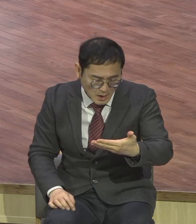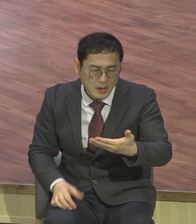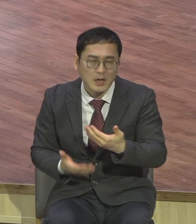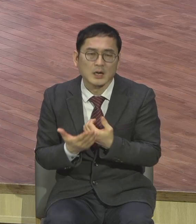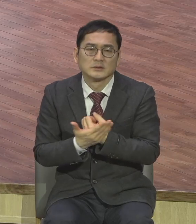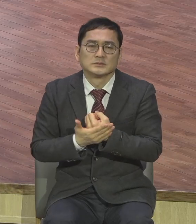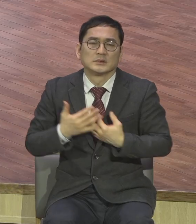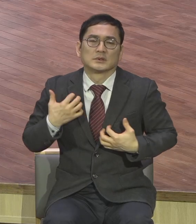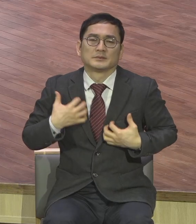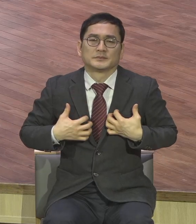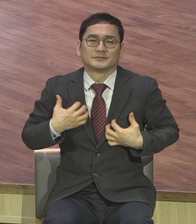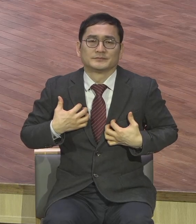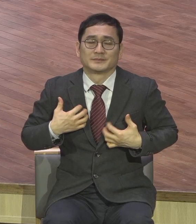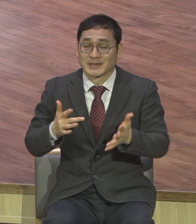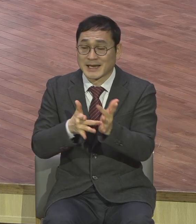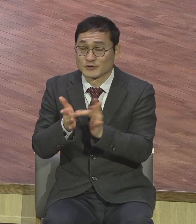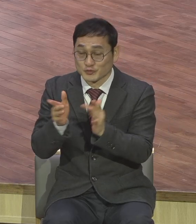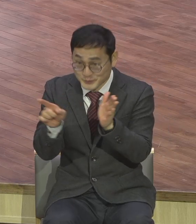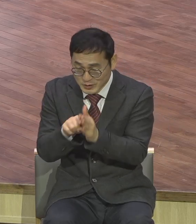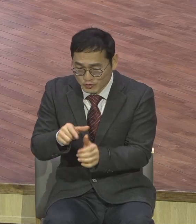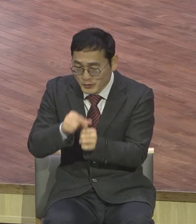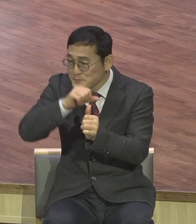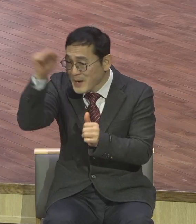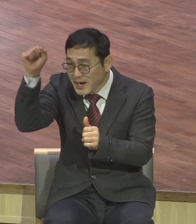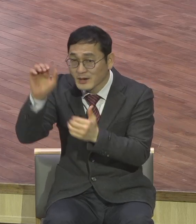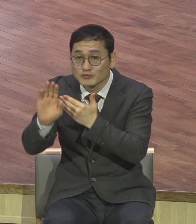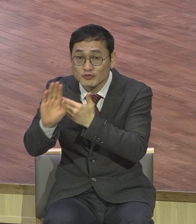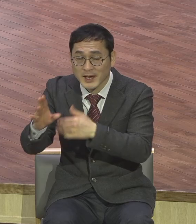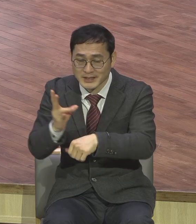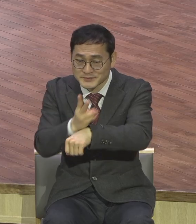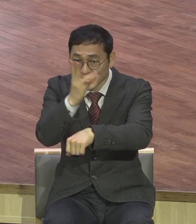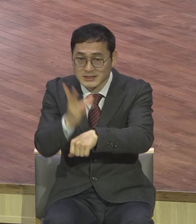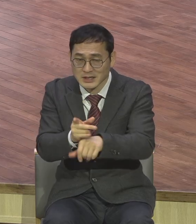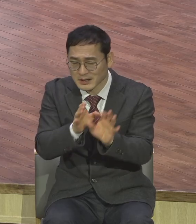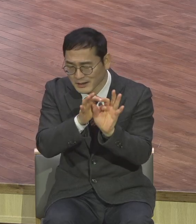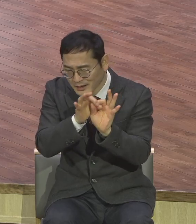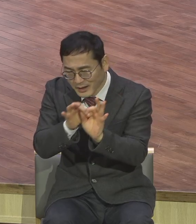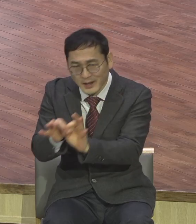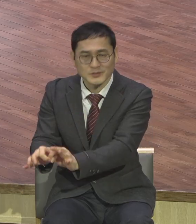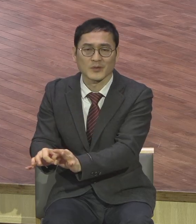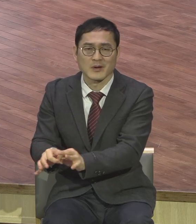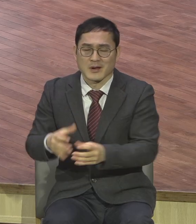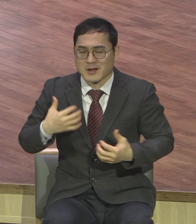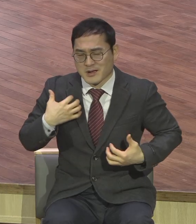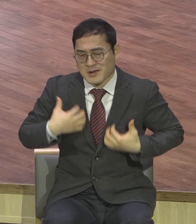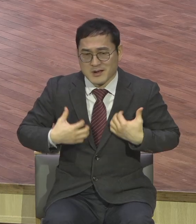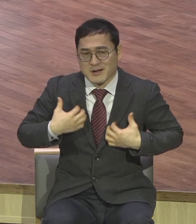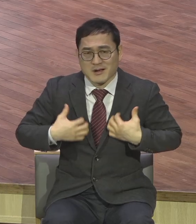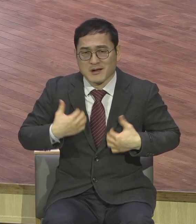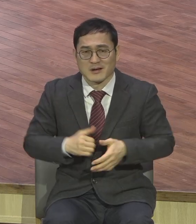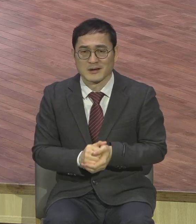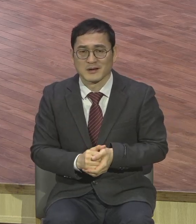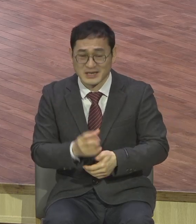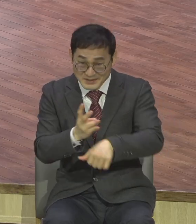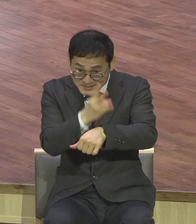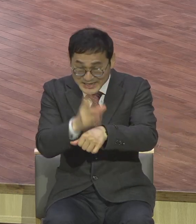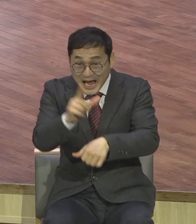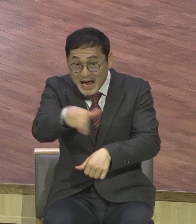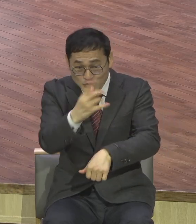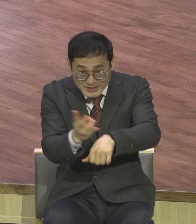구원받고 나니까 24시가 너무 짧아서 10배로 좀 하루가 늘어지면 좋겠다